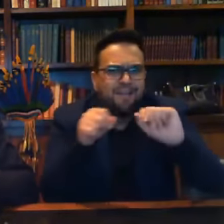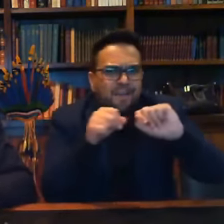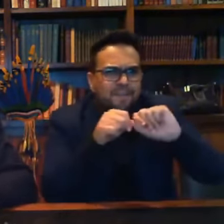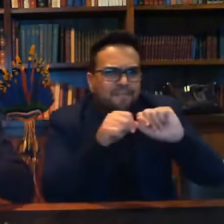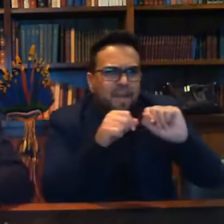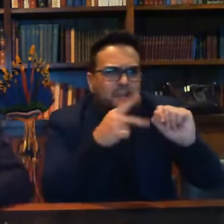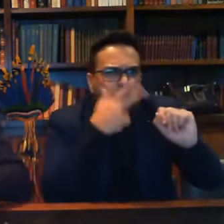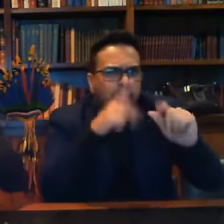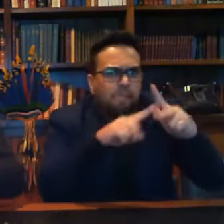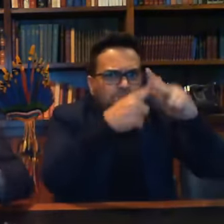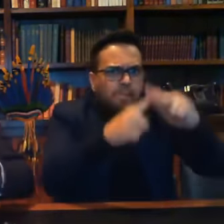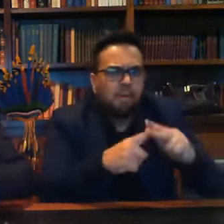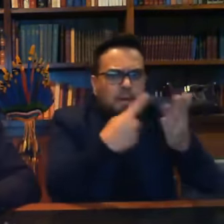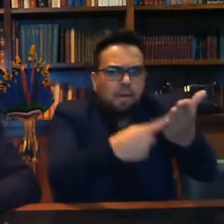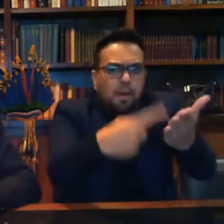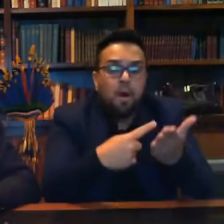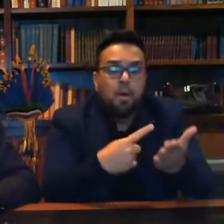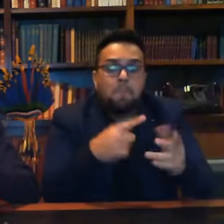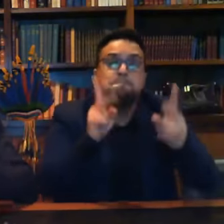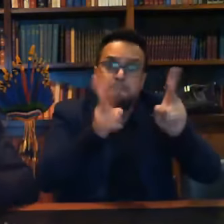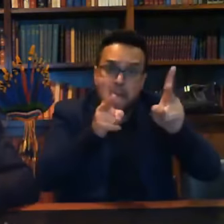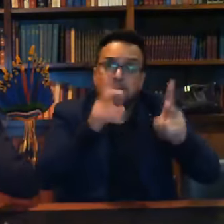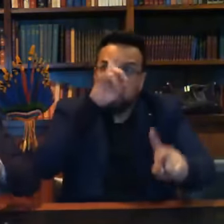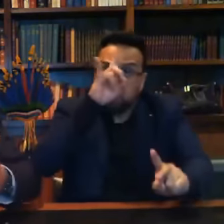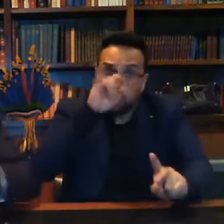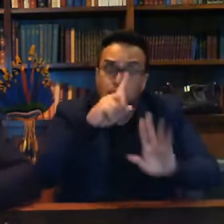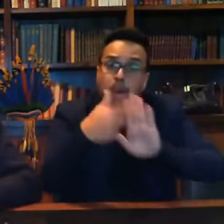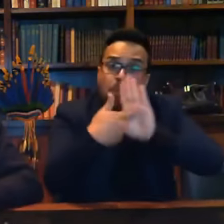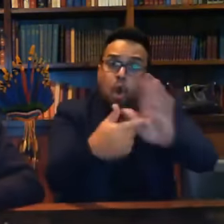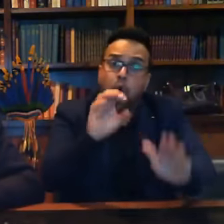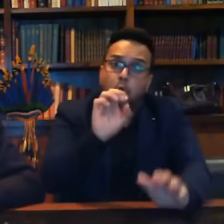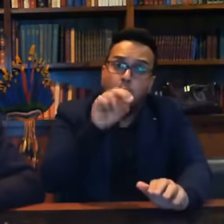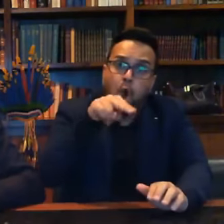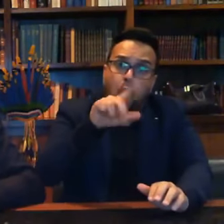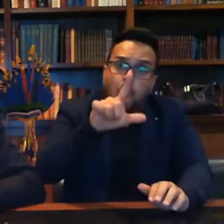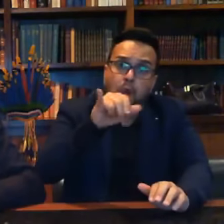Porque poderia ser liberado no mesmo dia, esse boletim online,